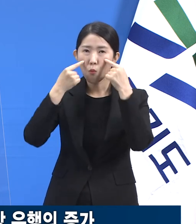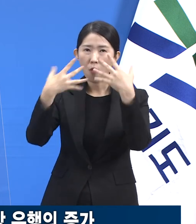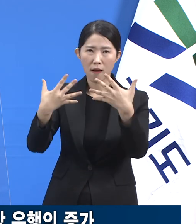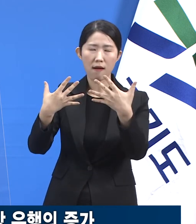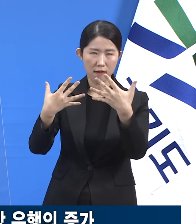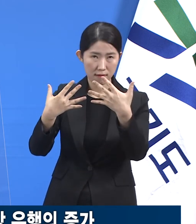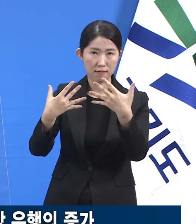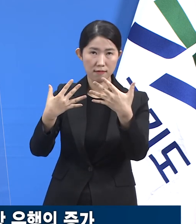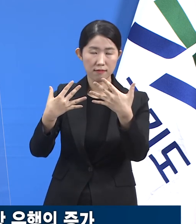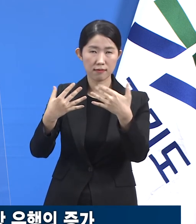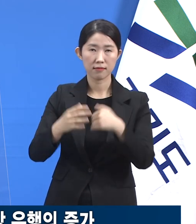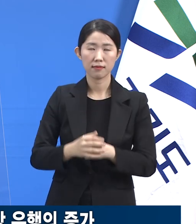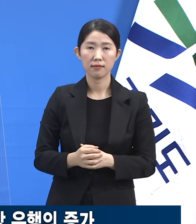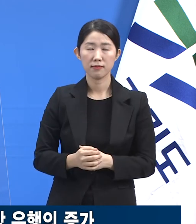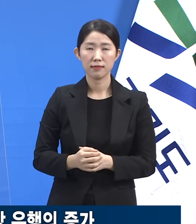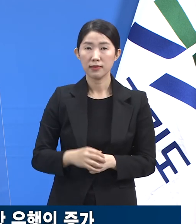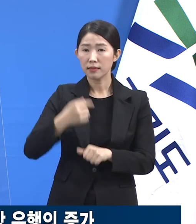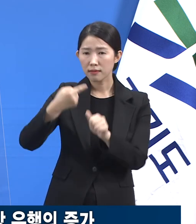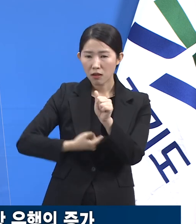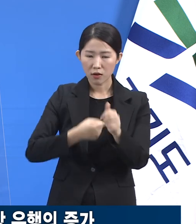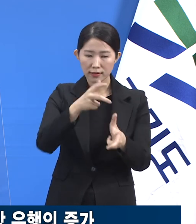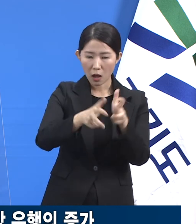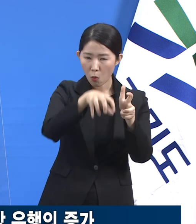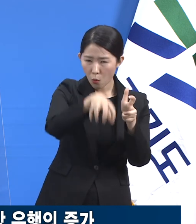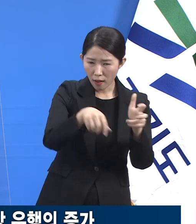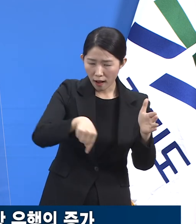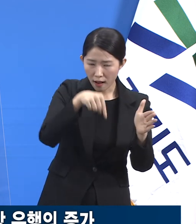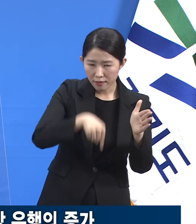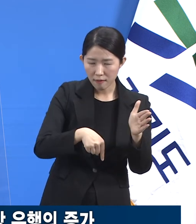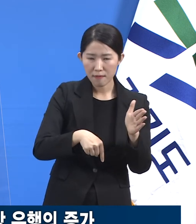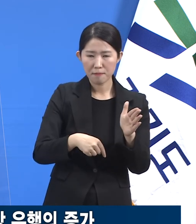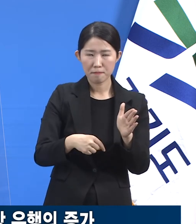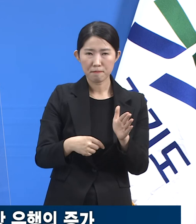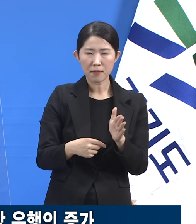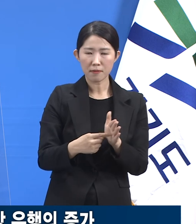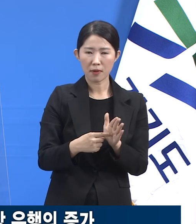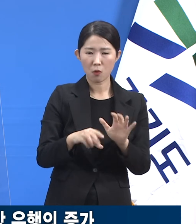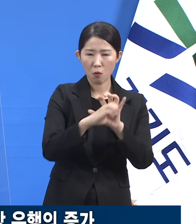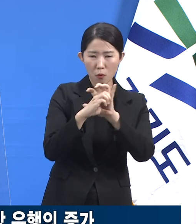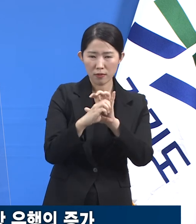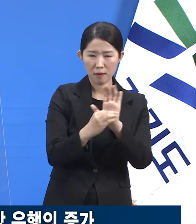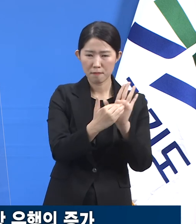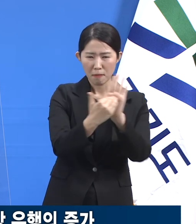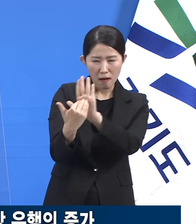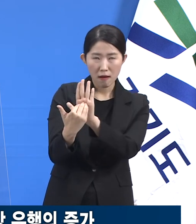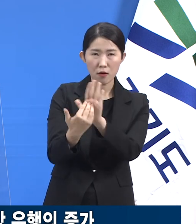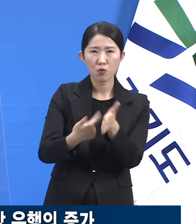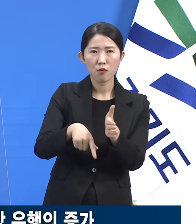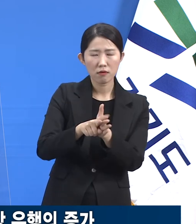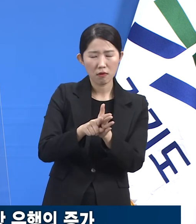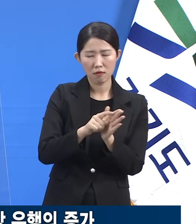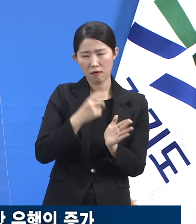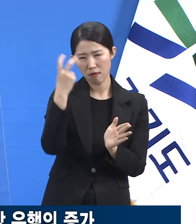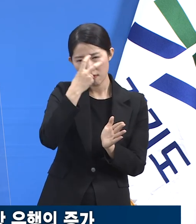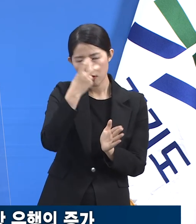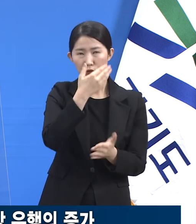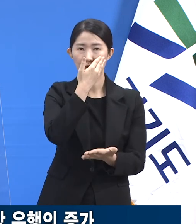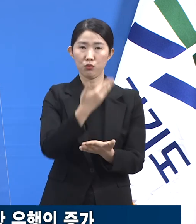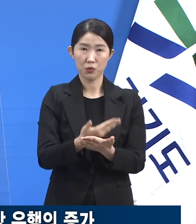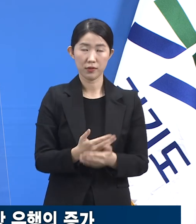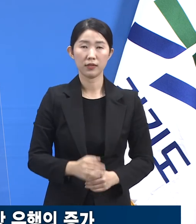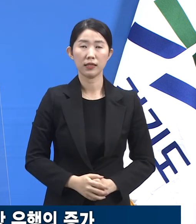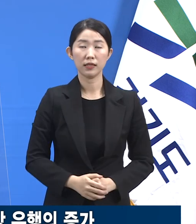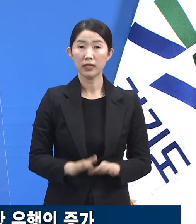사업장 방역 강화 이슈로 전환해 내는 것이 바릅니다. 선제적 전수검사 같은